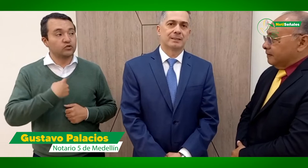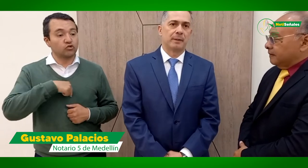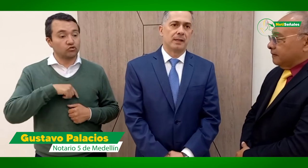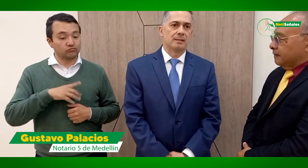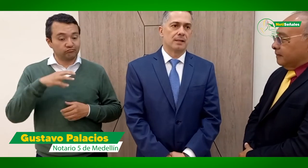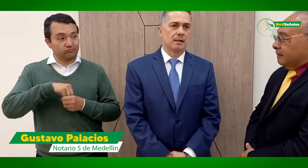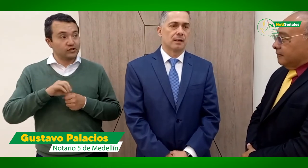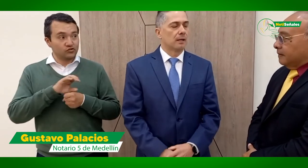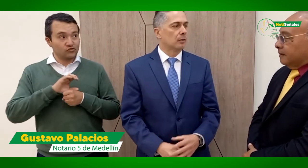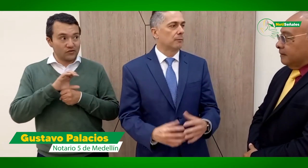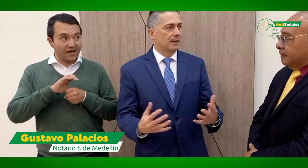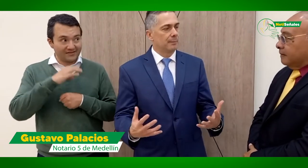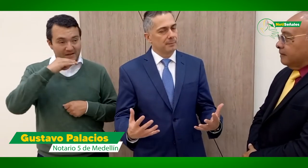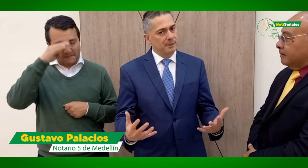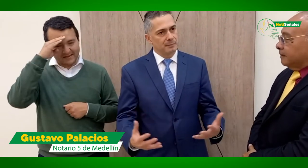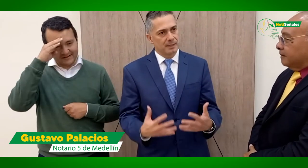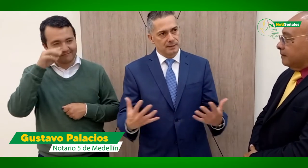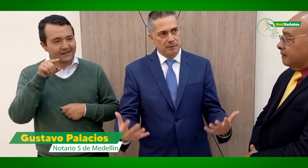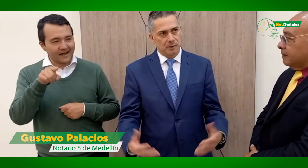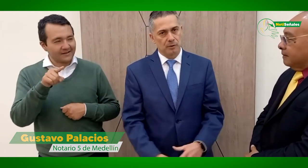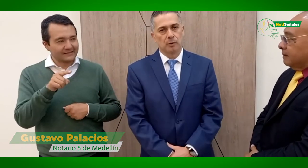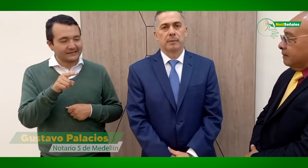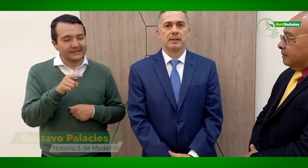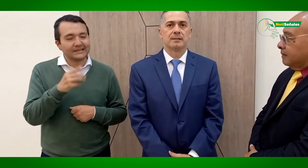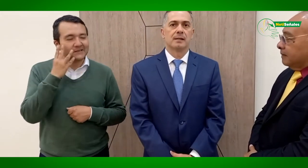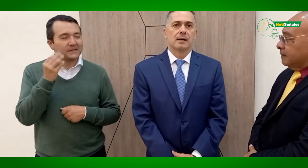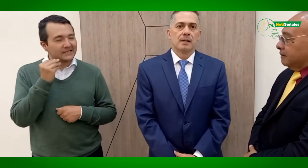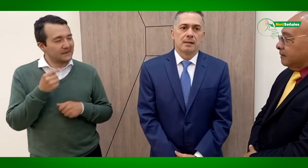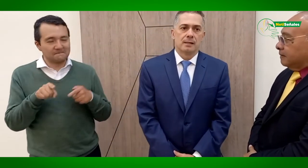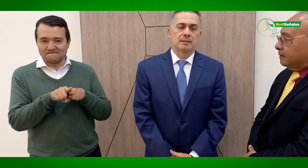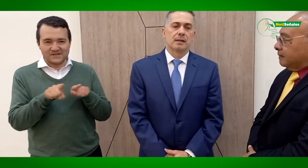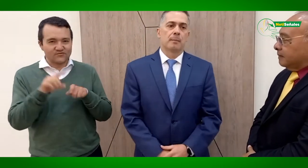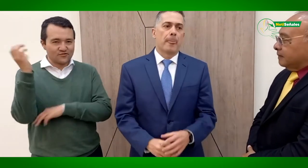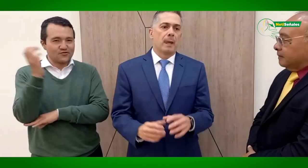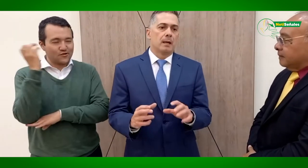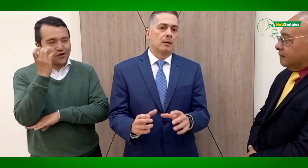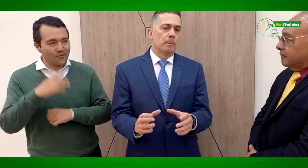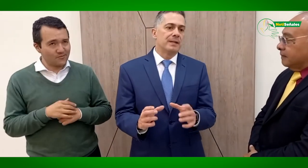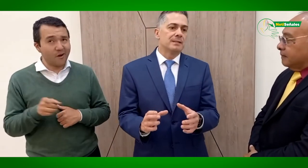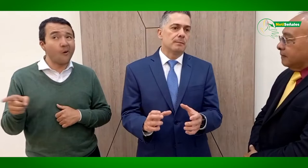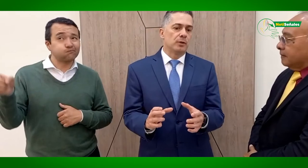experiencia que creo que fue la misma que se vivió en todo el país. Y es que, en el principio,